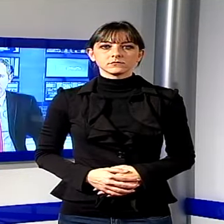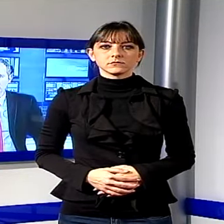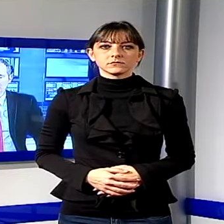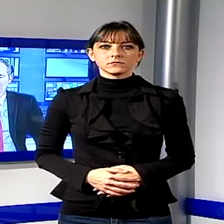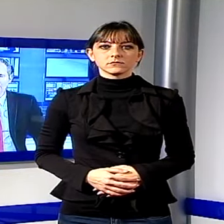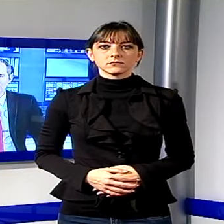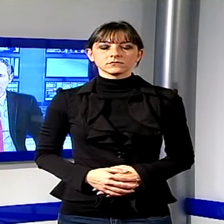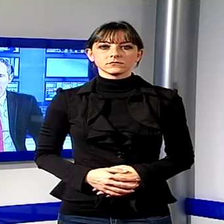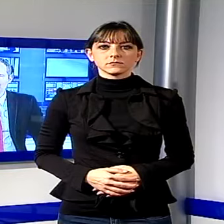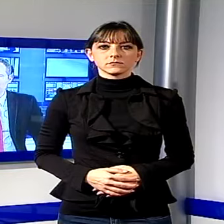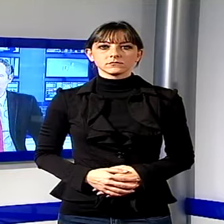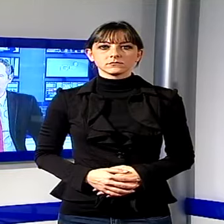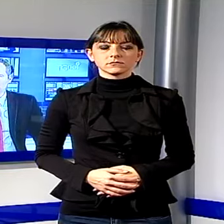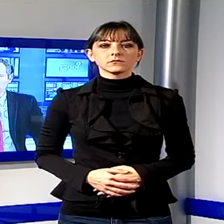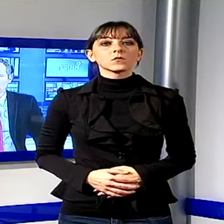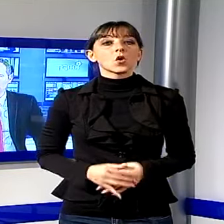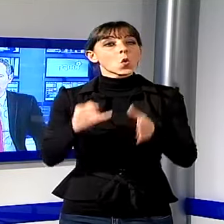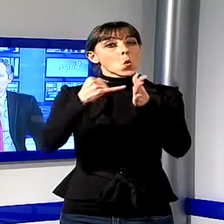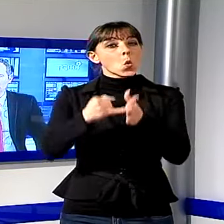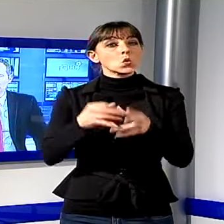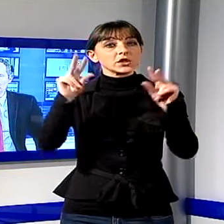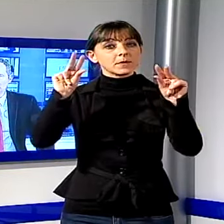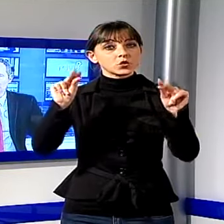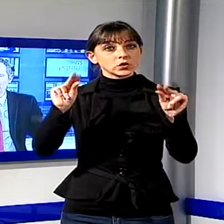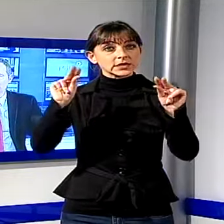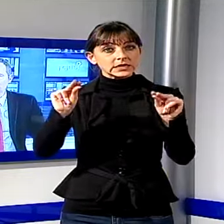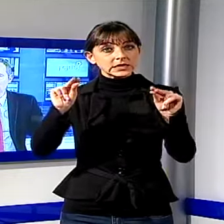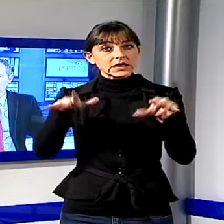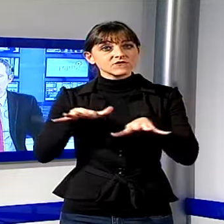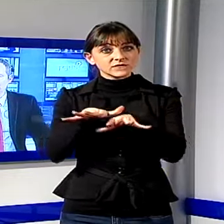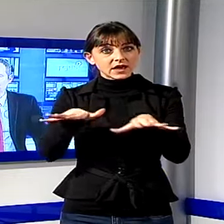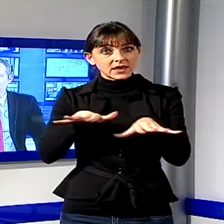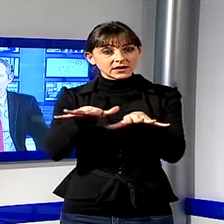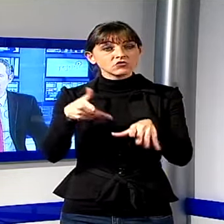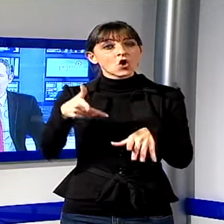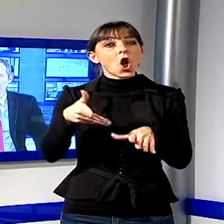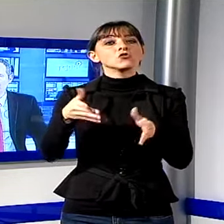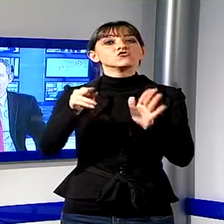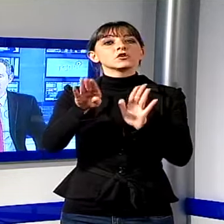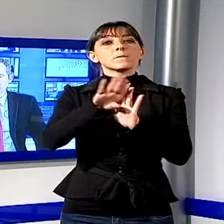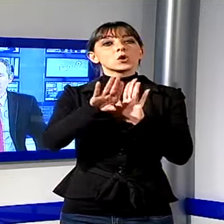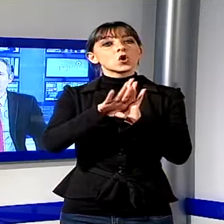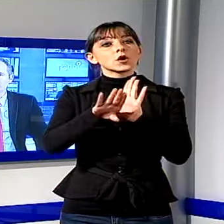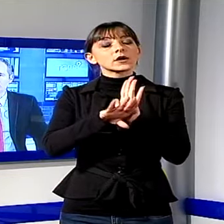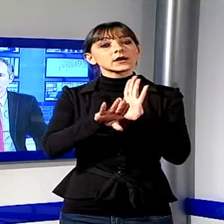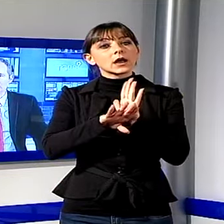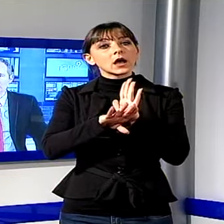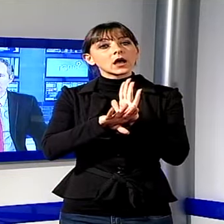Prima di chiudere la prima parte, un'ultima notizia da Viareggio, oggi era in programma la decorazione dell